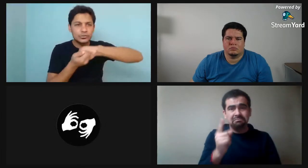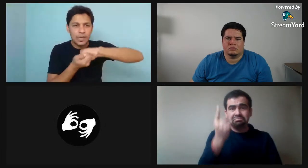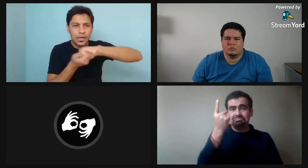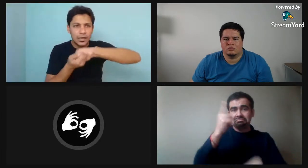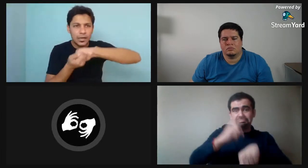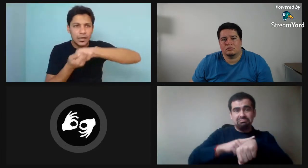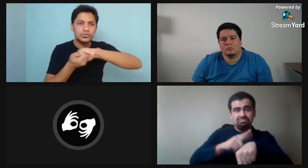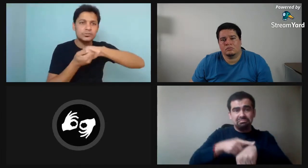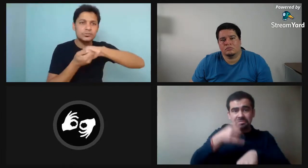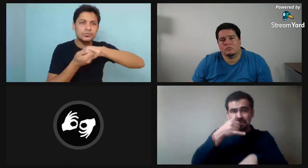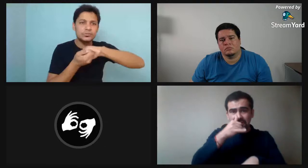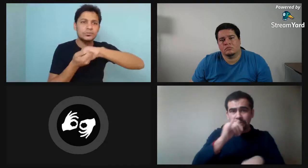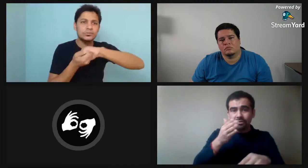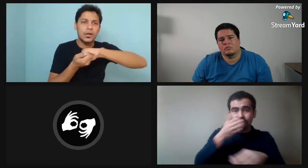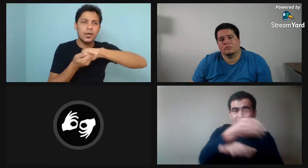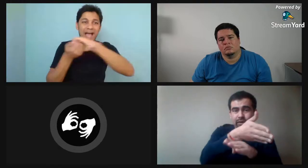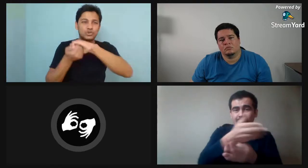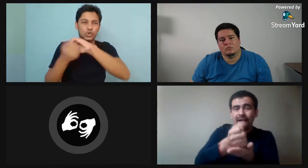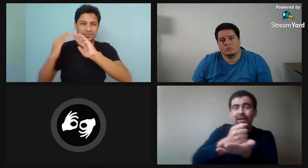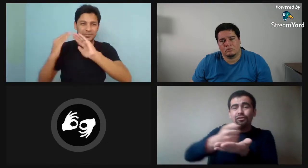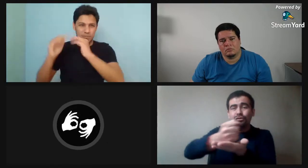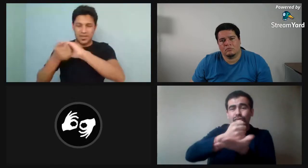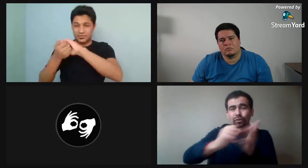Allí ya no sentí, no hubo discriminación.